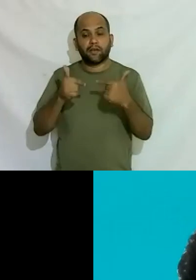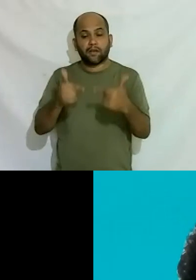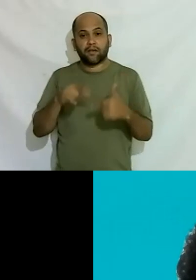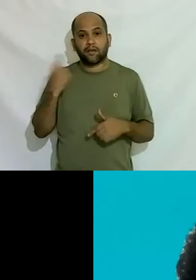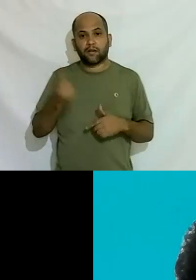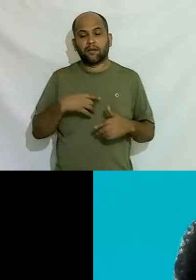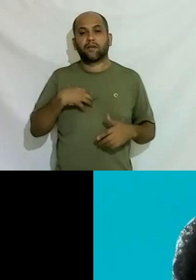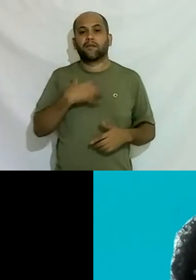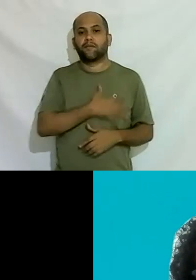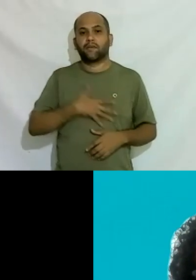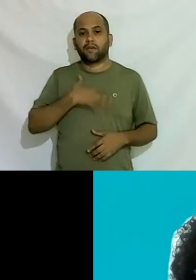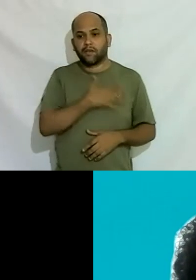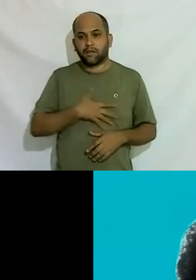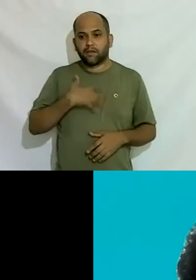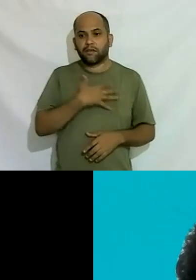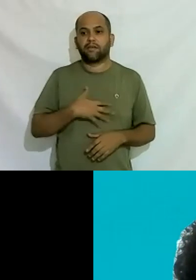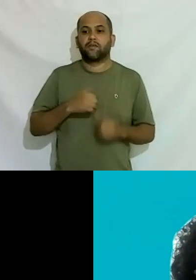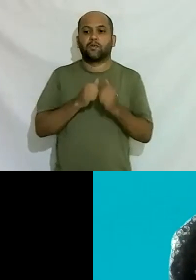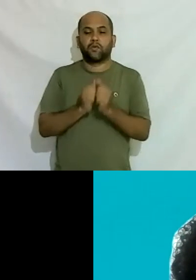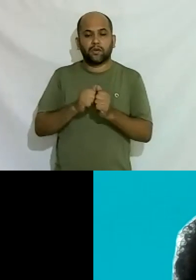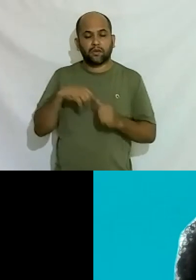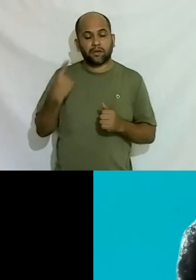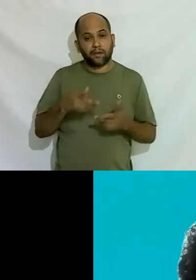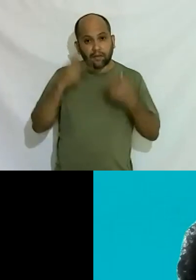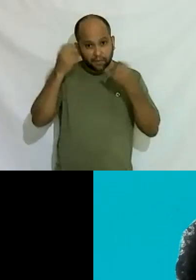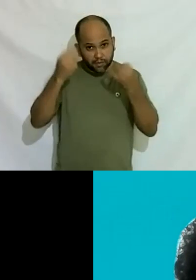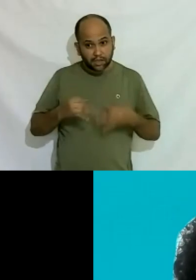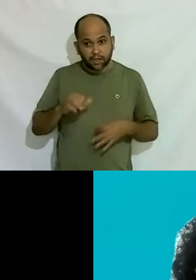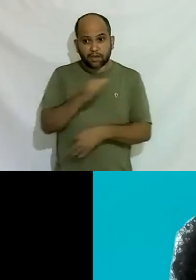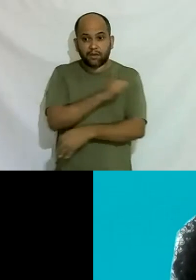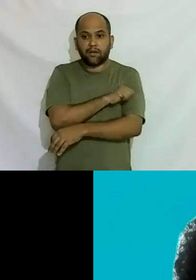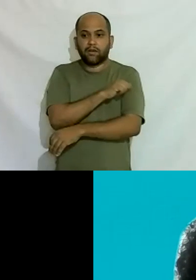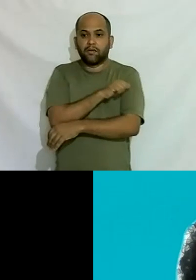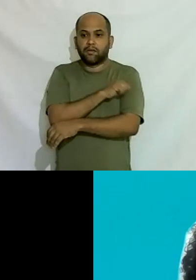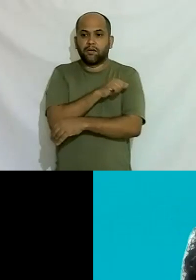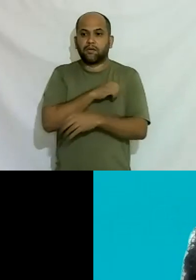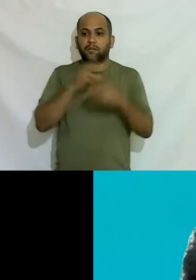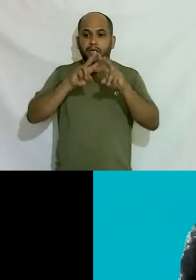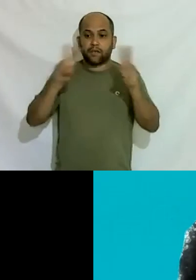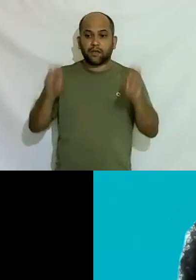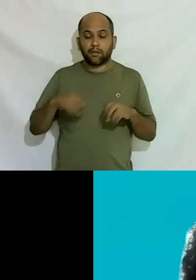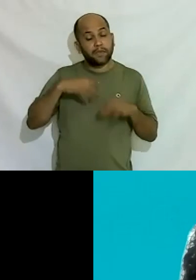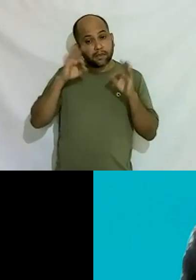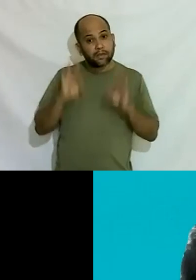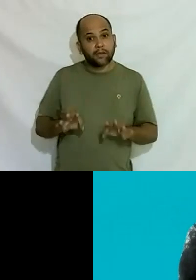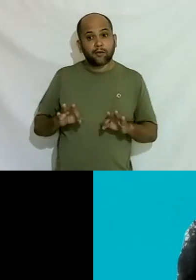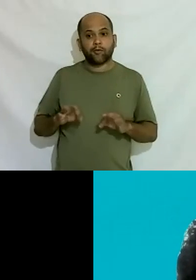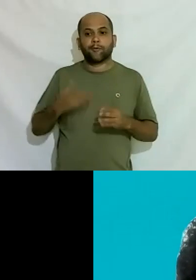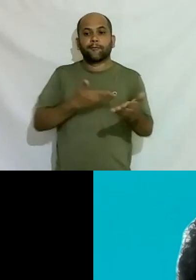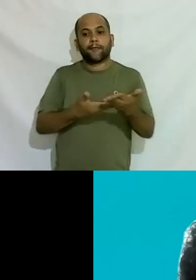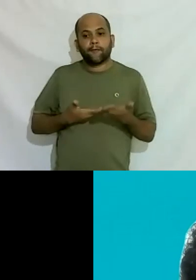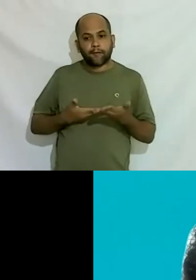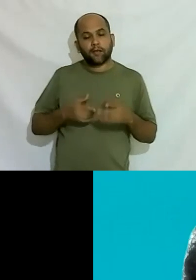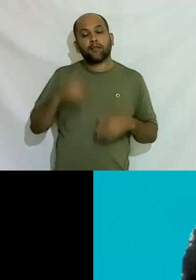está muito satisfeito de ter você aqui com a gente para falar com nossos alunos para tocar nesse tema e assim pode ter certeza que o convite vai ser feito